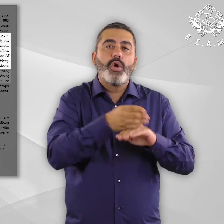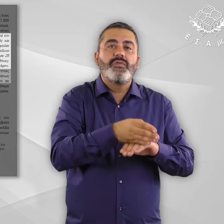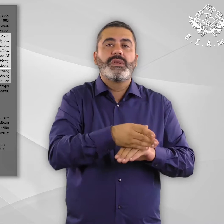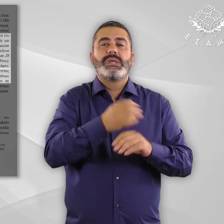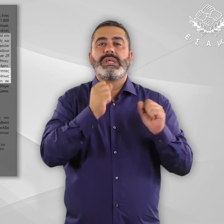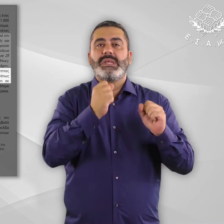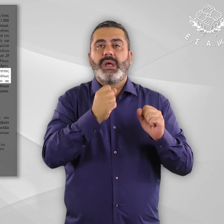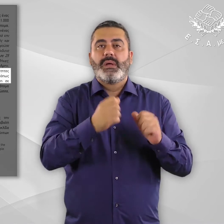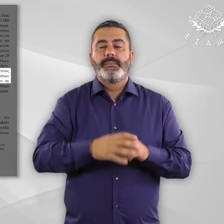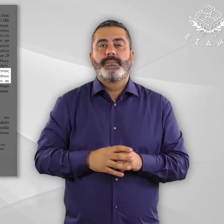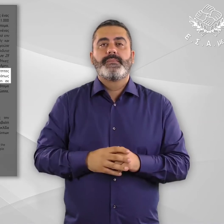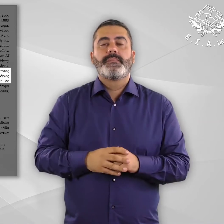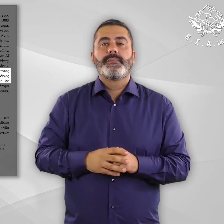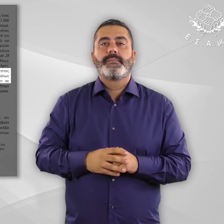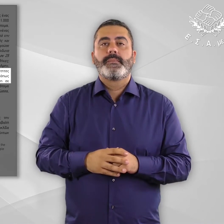εισαγωγικά.